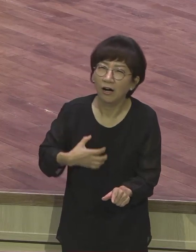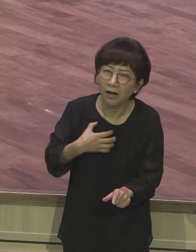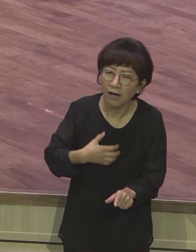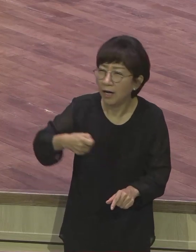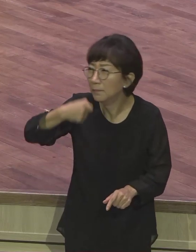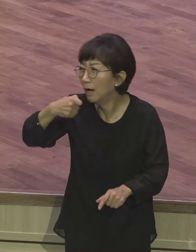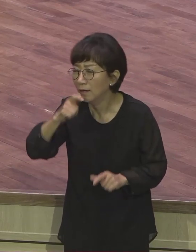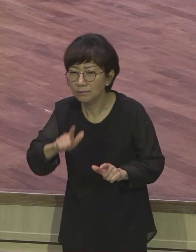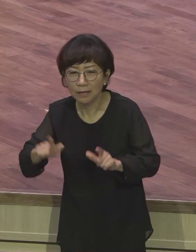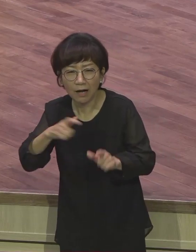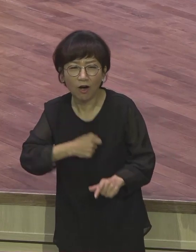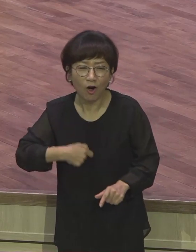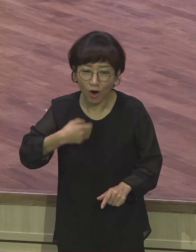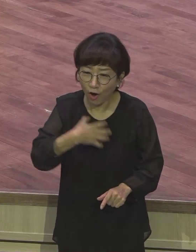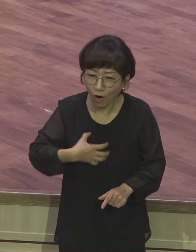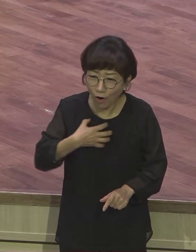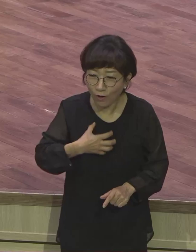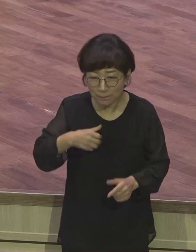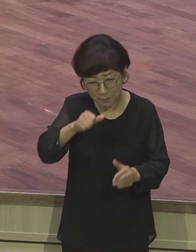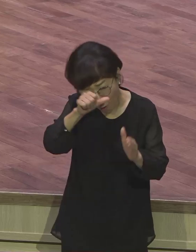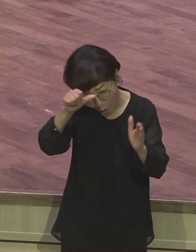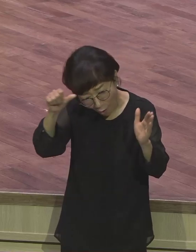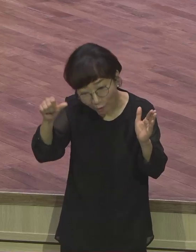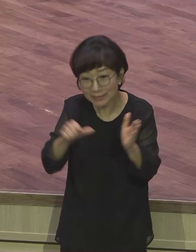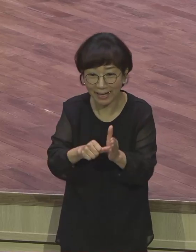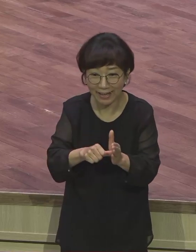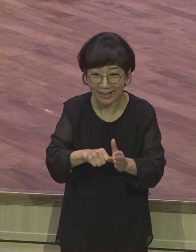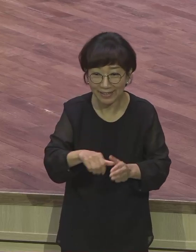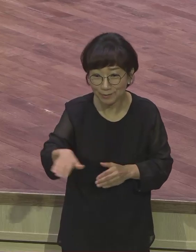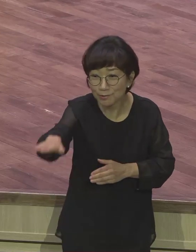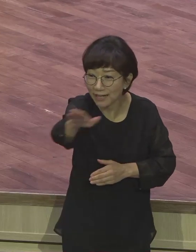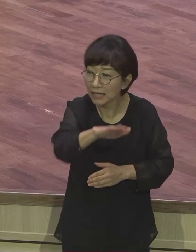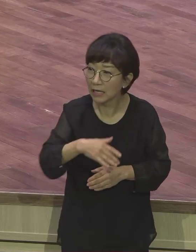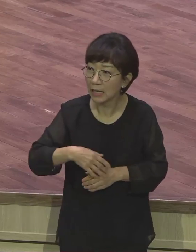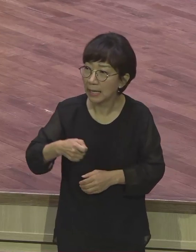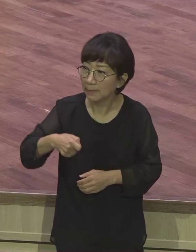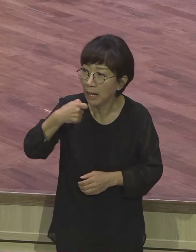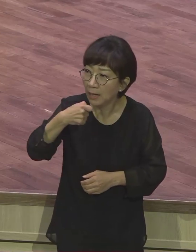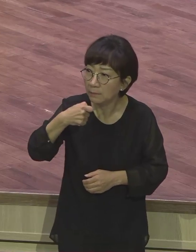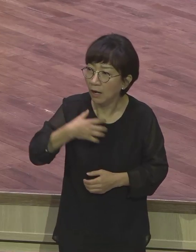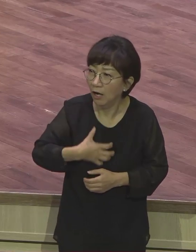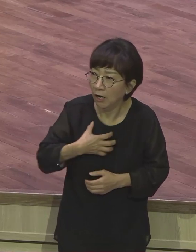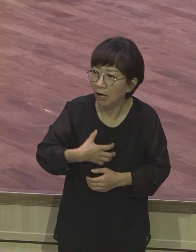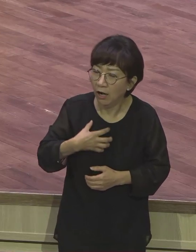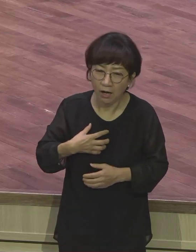평생 밥줄을 안 끊어지려고 발버둥을 치면서 살고 있어요.